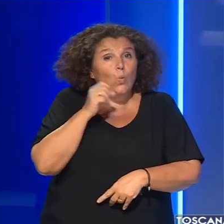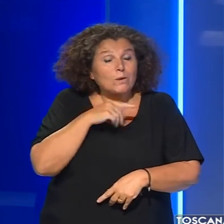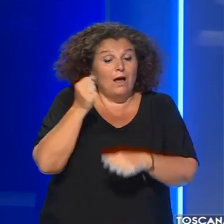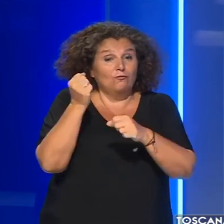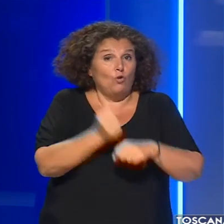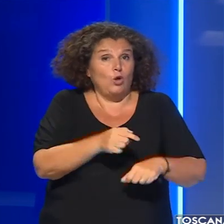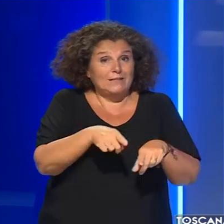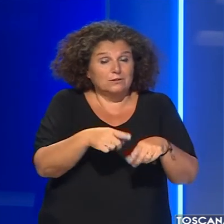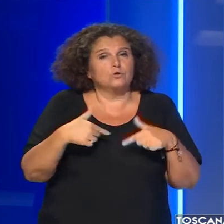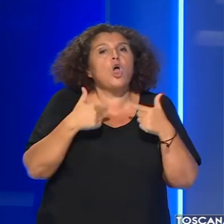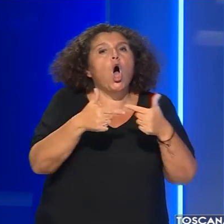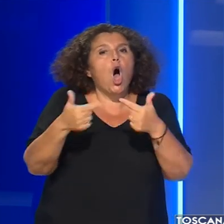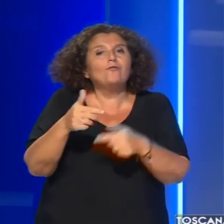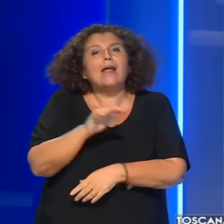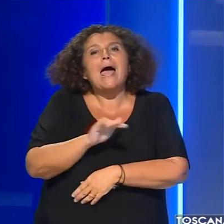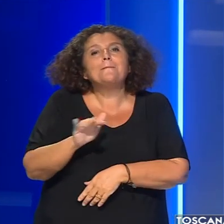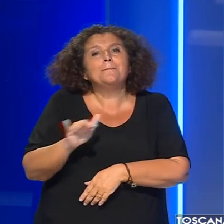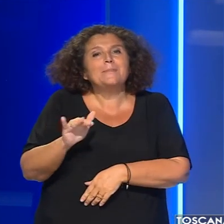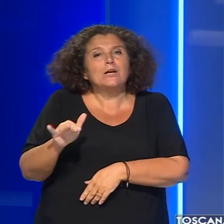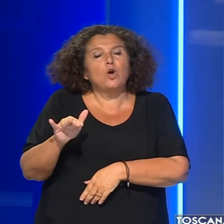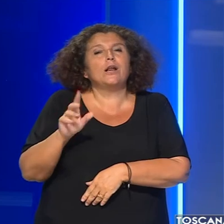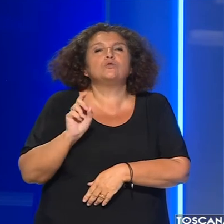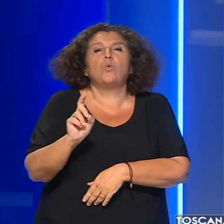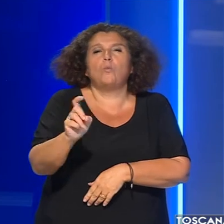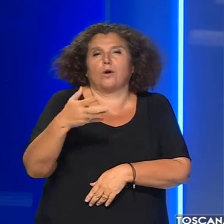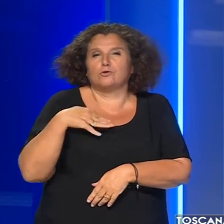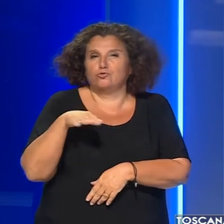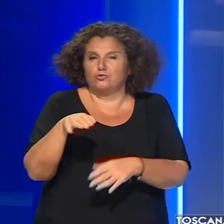Fondazione offre ai piccoli malati di tumore.